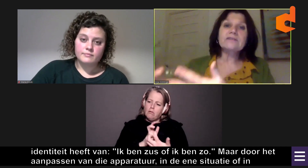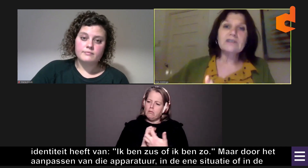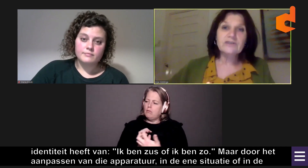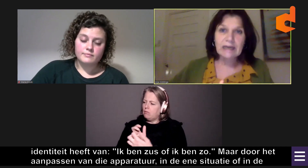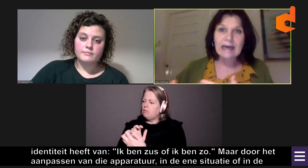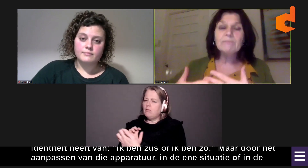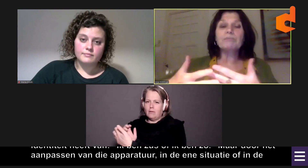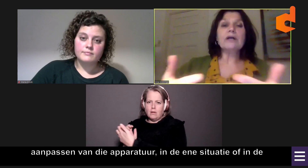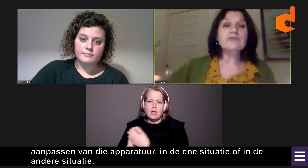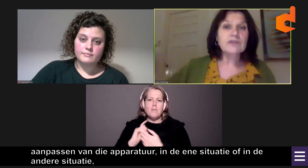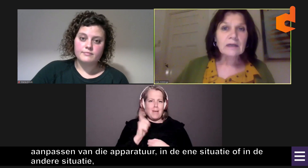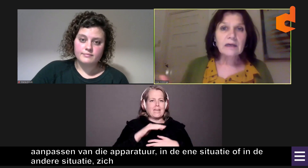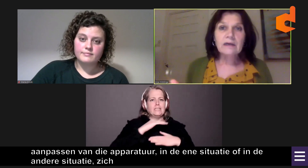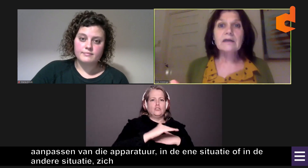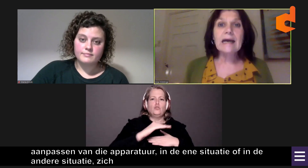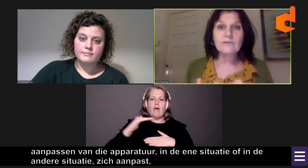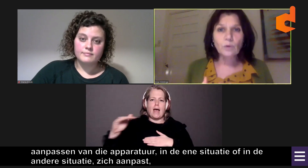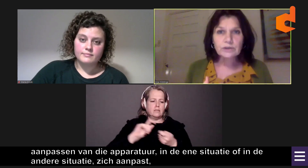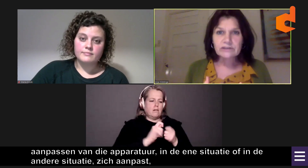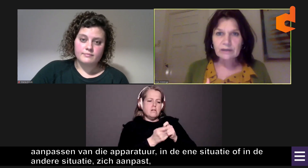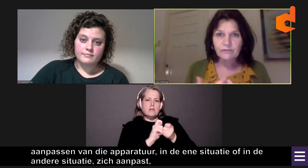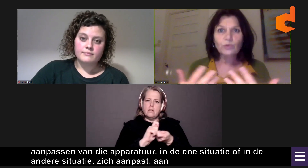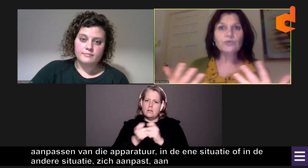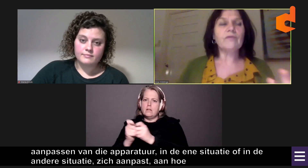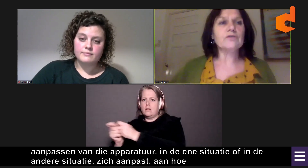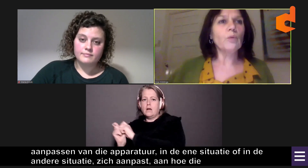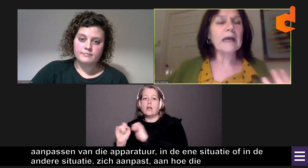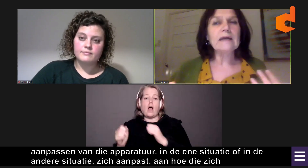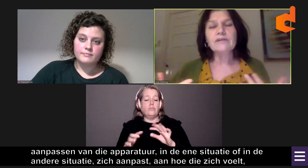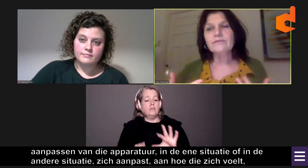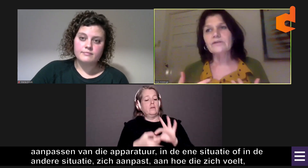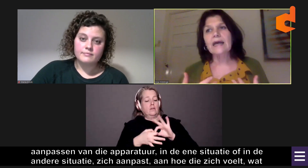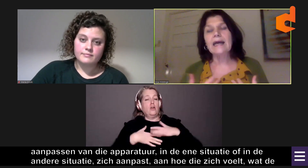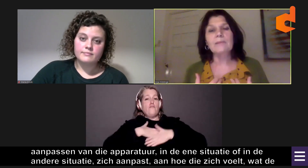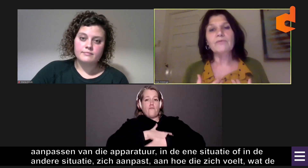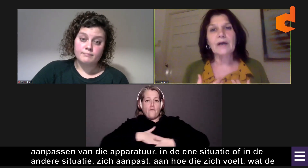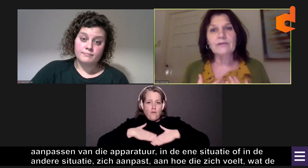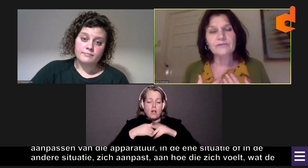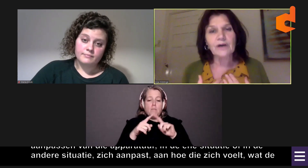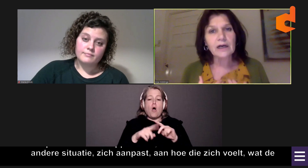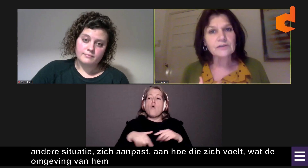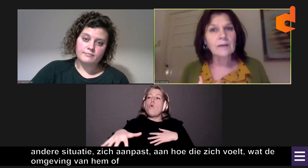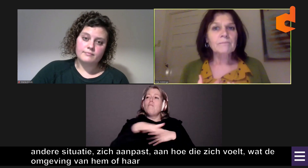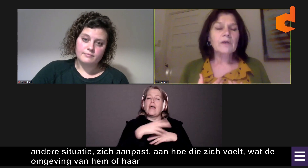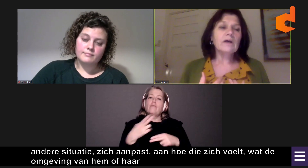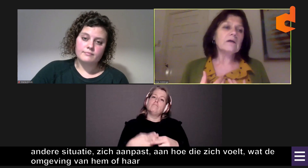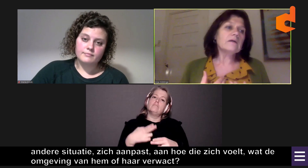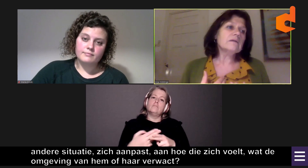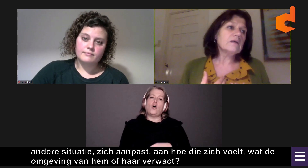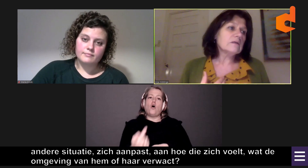situatie zich aanpast aan hoe die zich voelt, wat de omgeving van hem of haar verwacht.